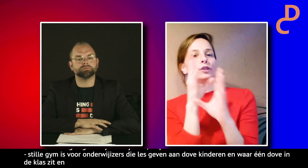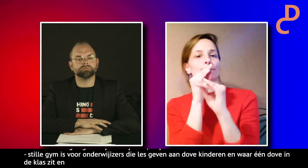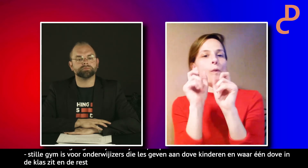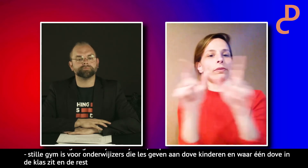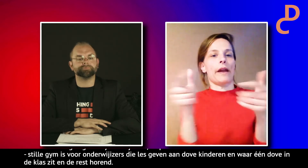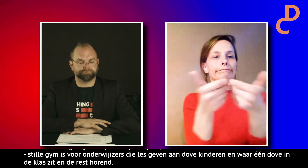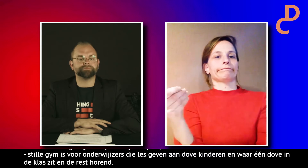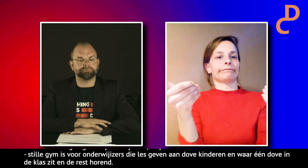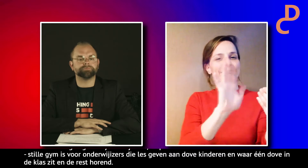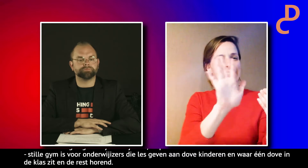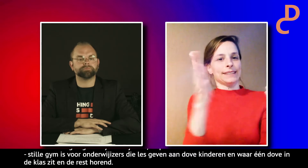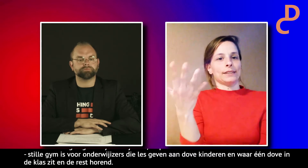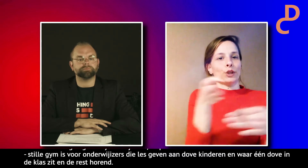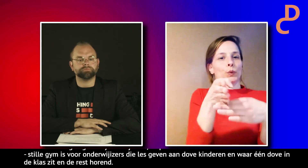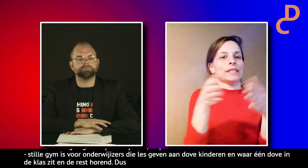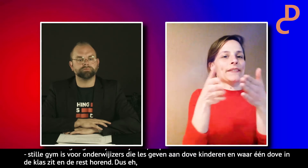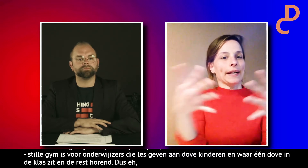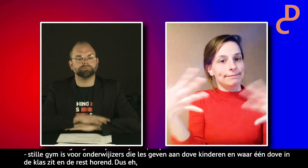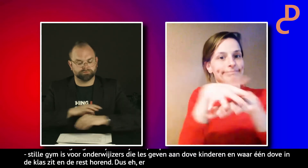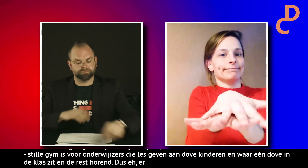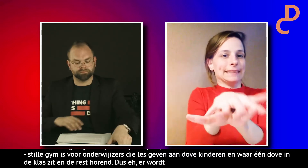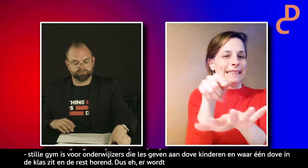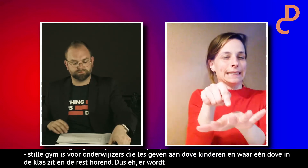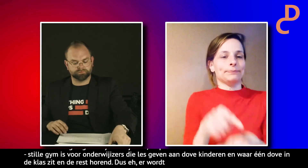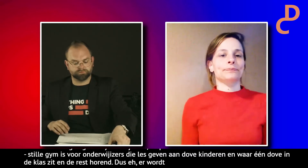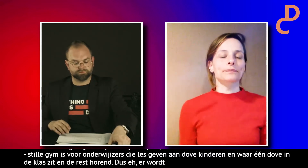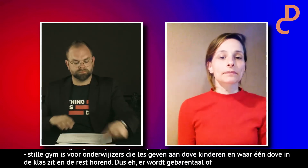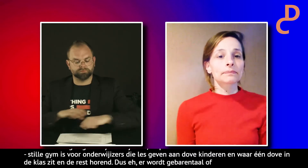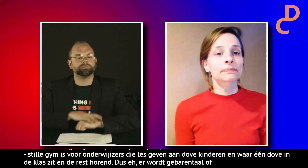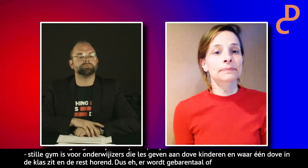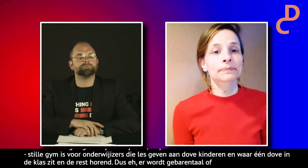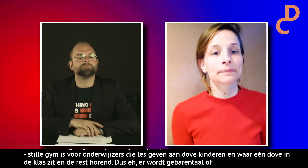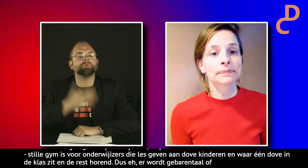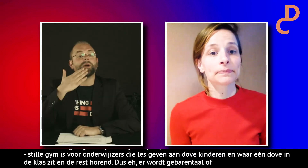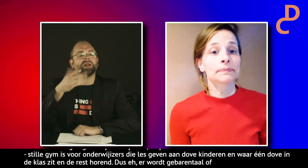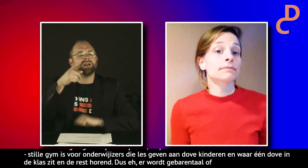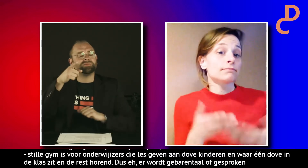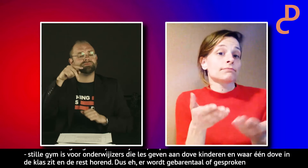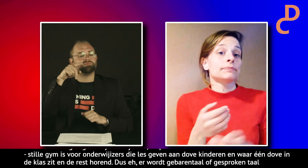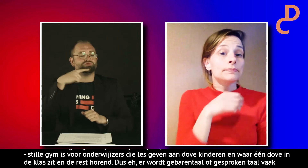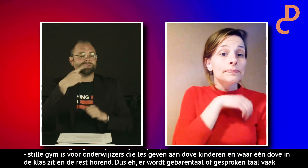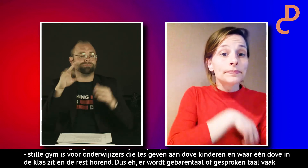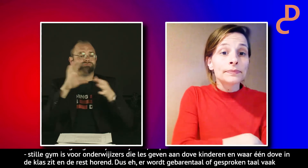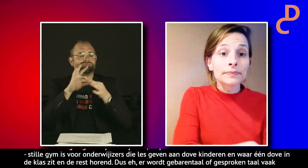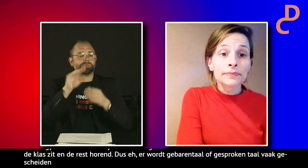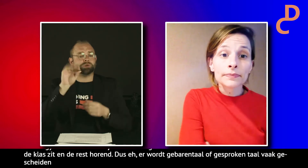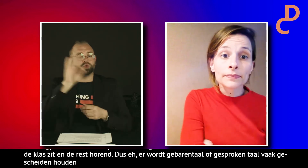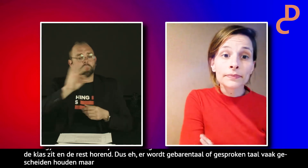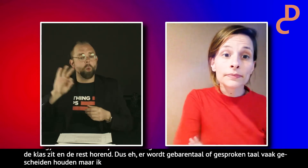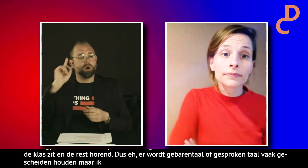gebarentaal of gesproken taal wordt vaak gescheiden gehouden, maar dat willen we dus niet. Dus dat wil ik integreren met elkaar. Oké,